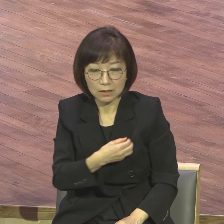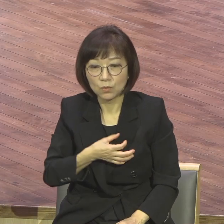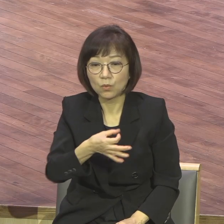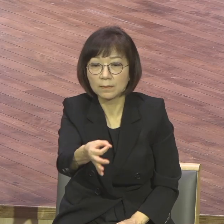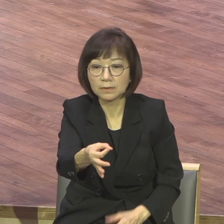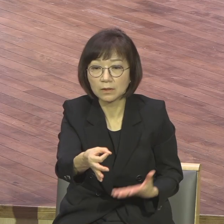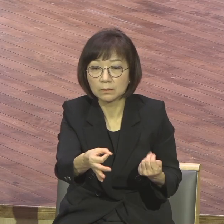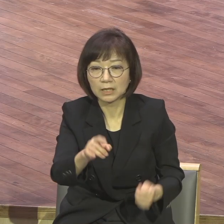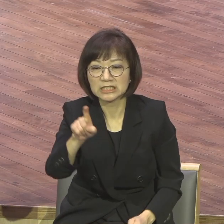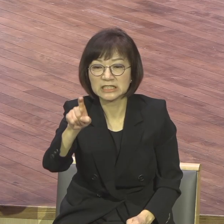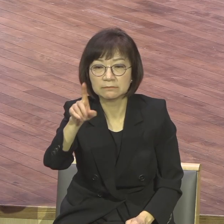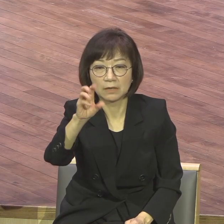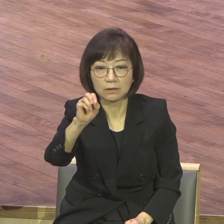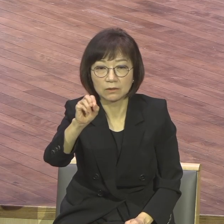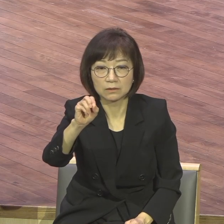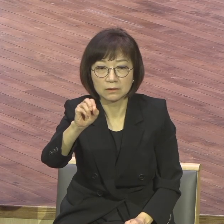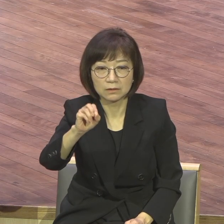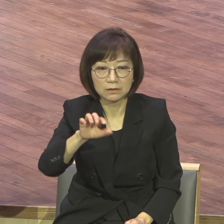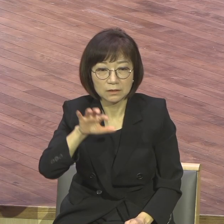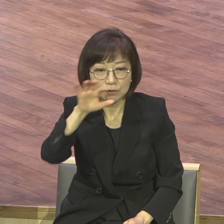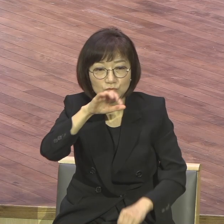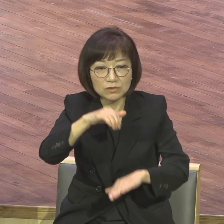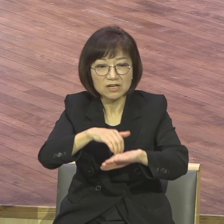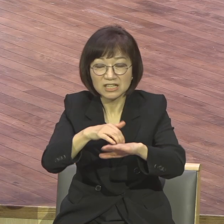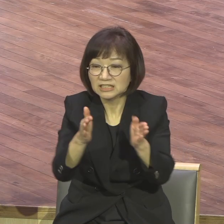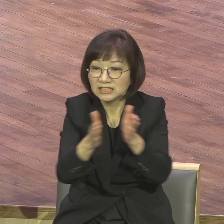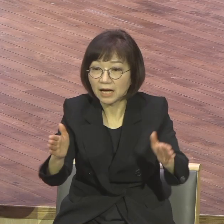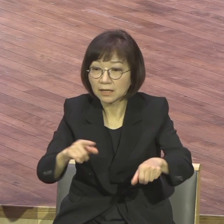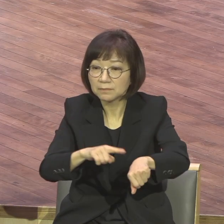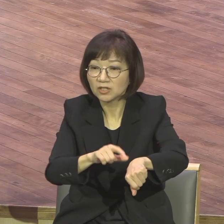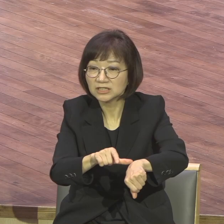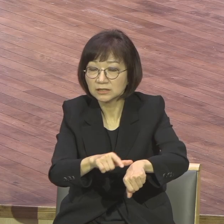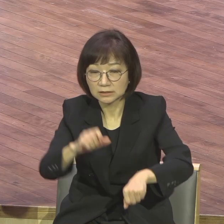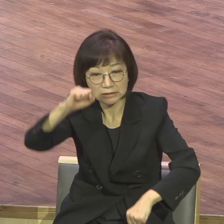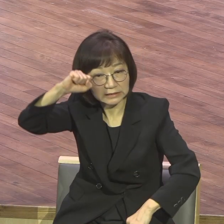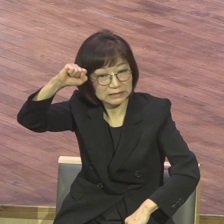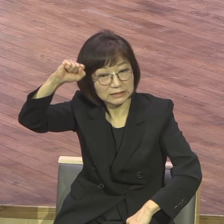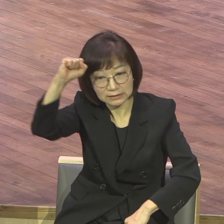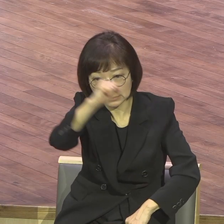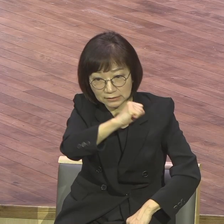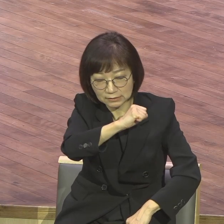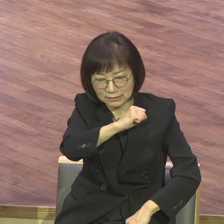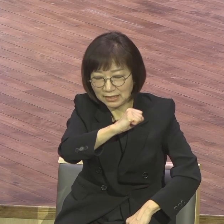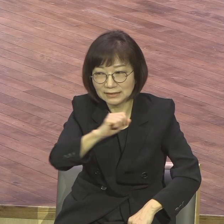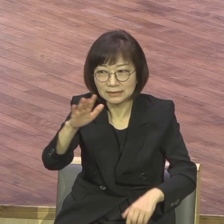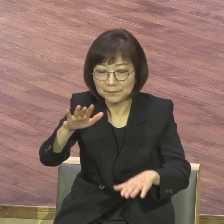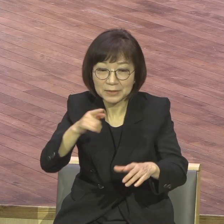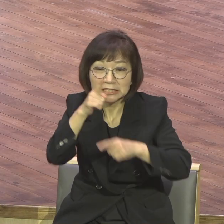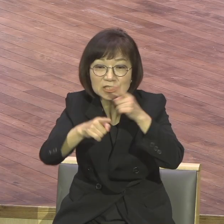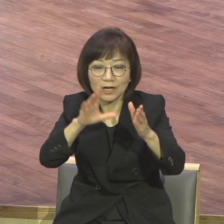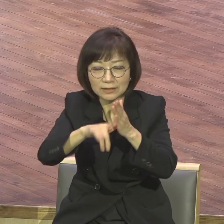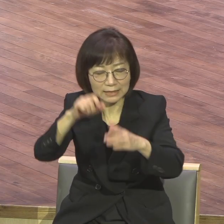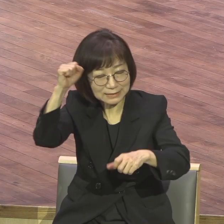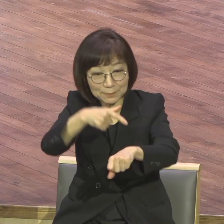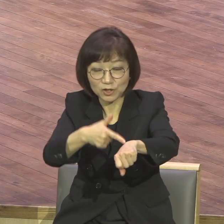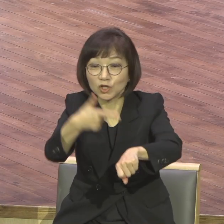새벽 6시에 신청을 하는데 300명